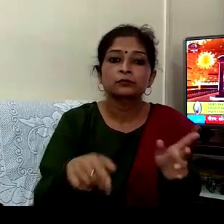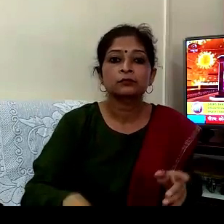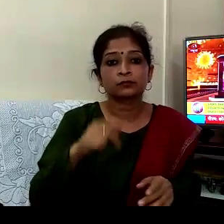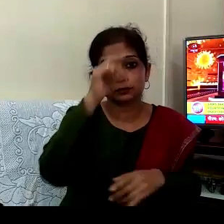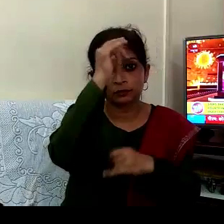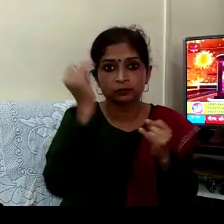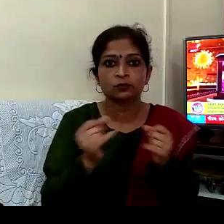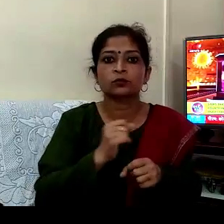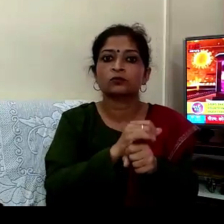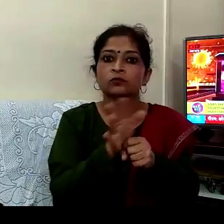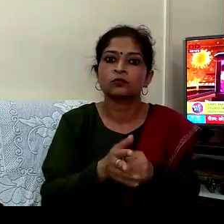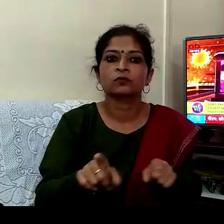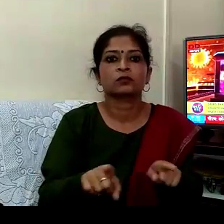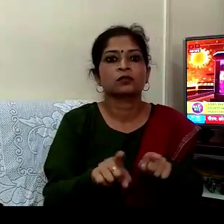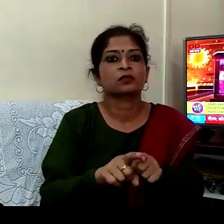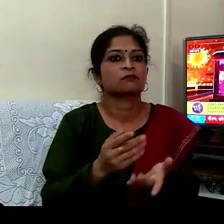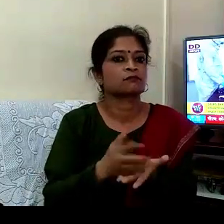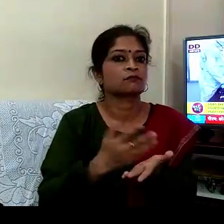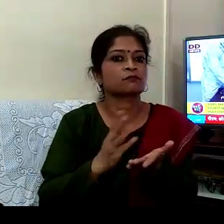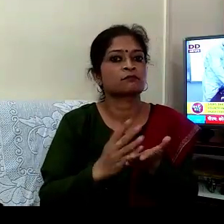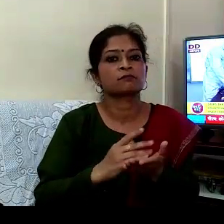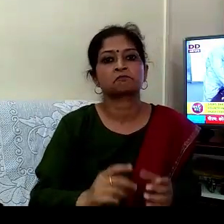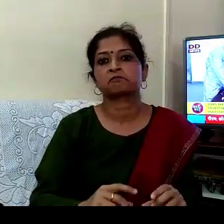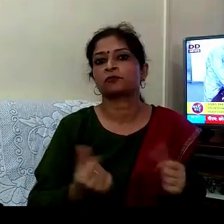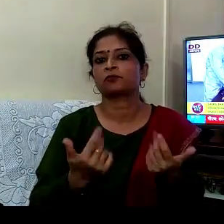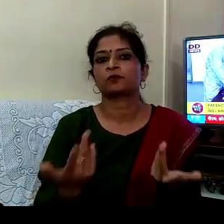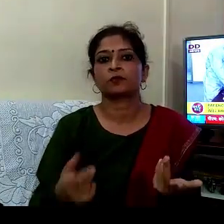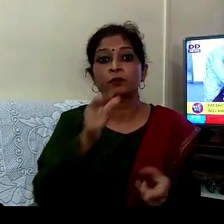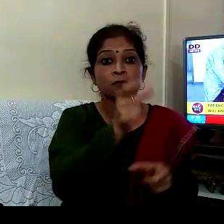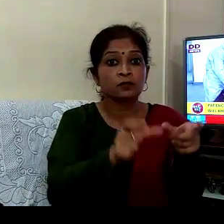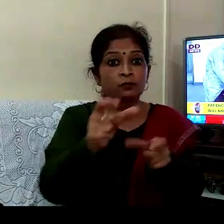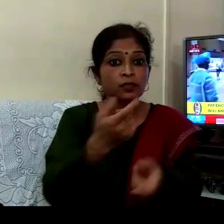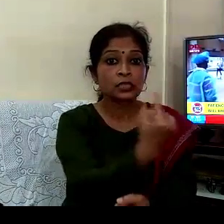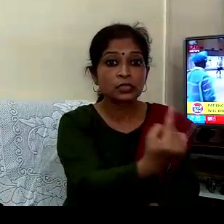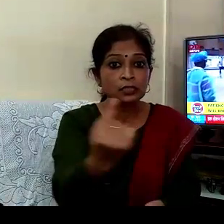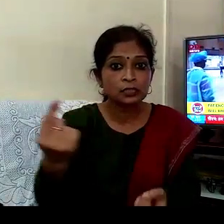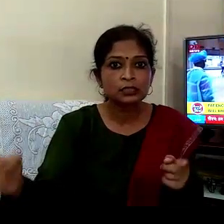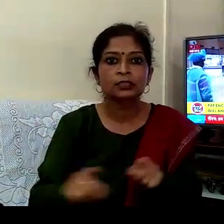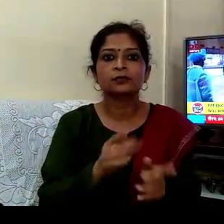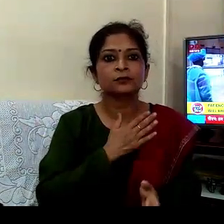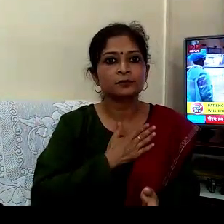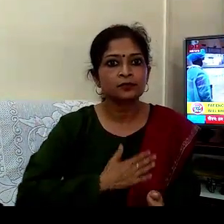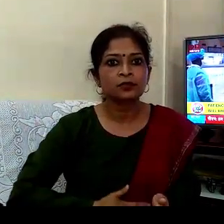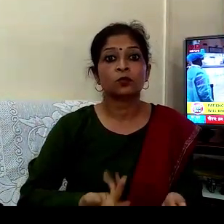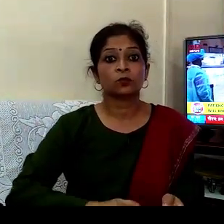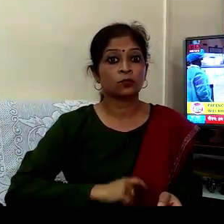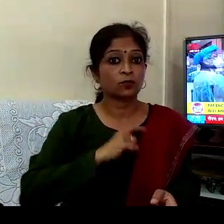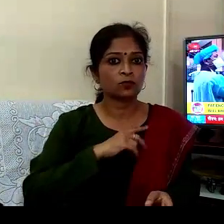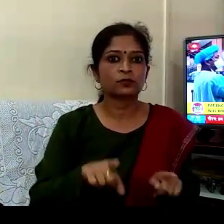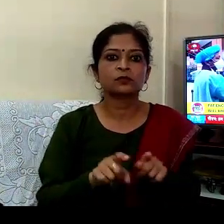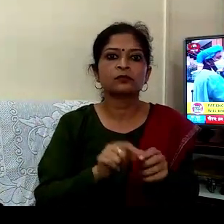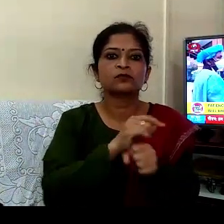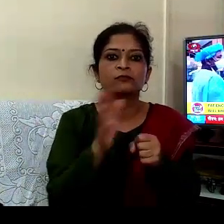کرنا مہاماری پر جید دلائیں گے ایک ایک بھارتی کا سنیم اور سنکل بھی ہمیں مشکل ستی سے